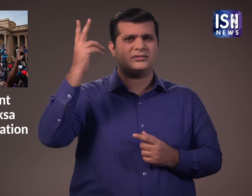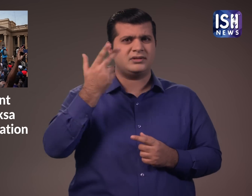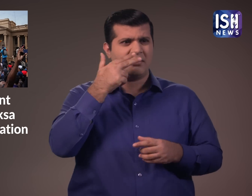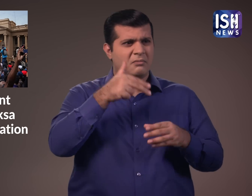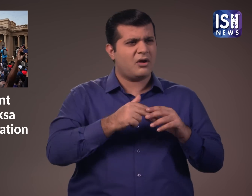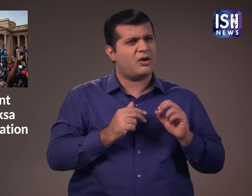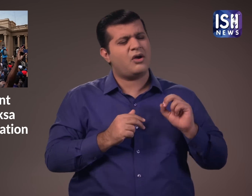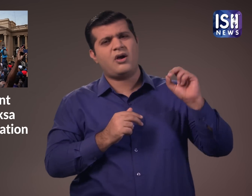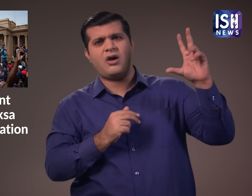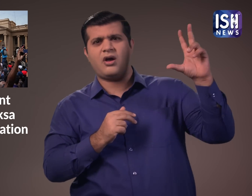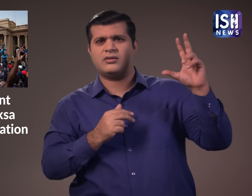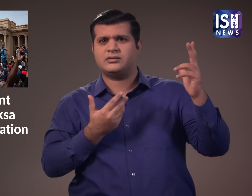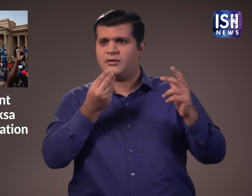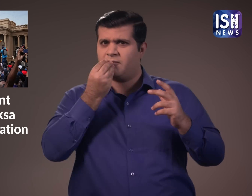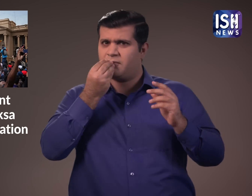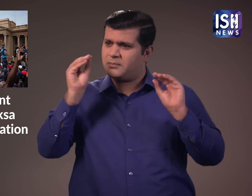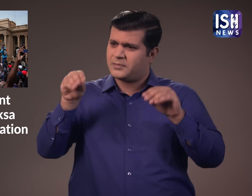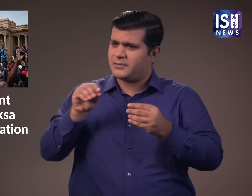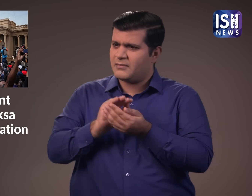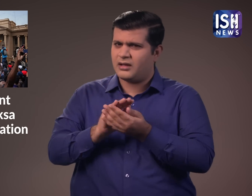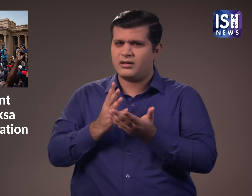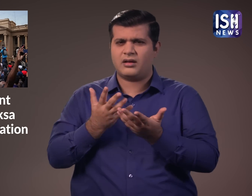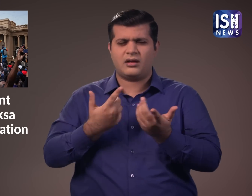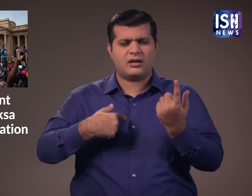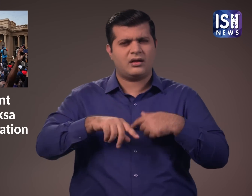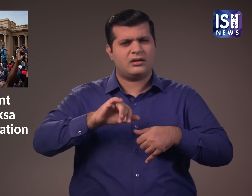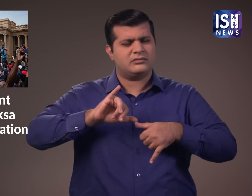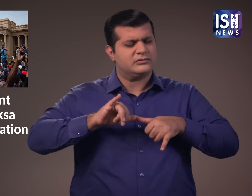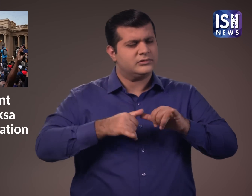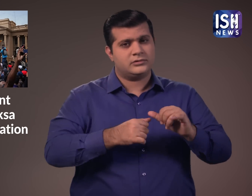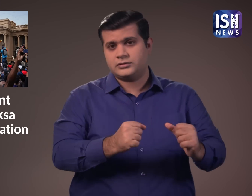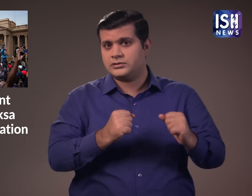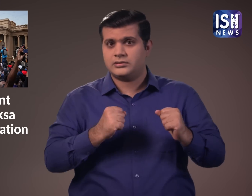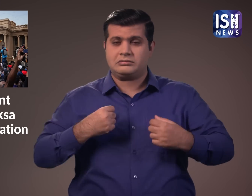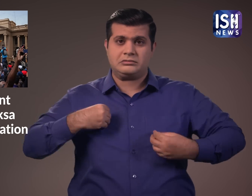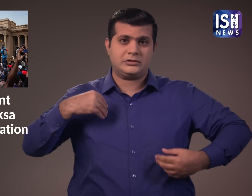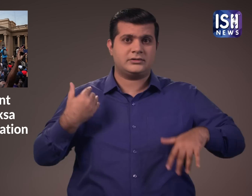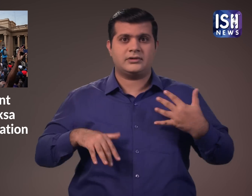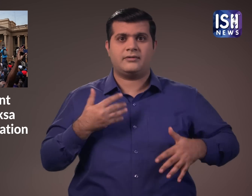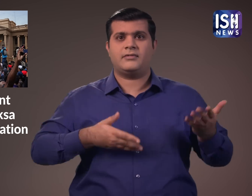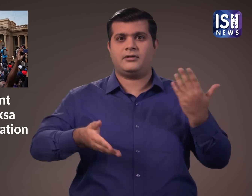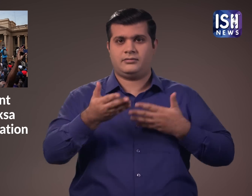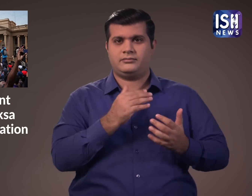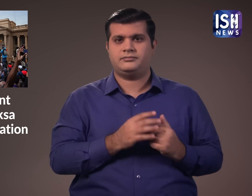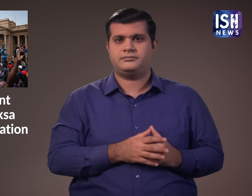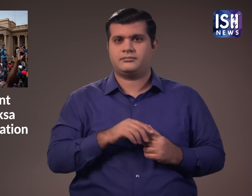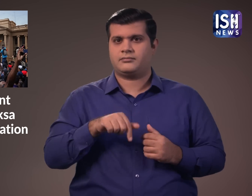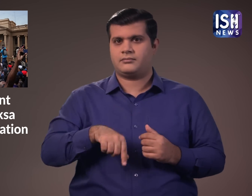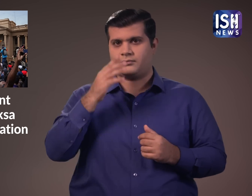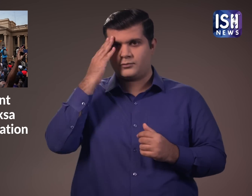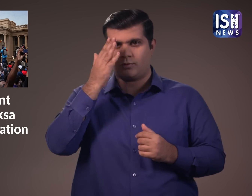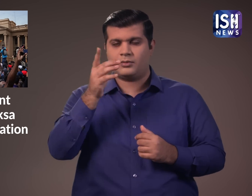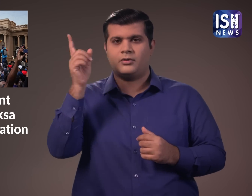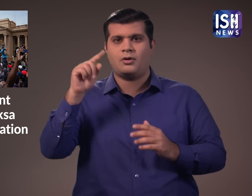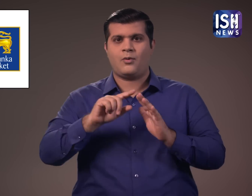पेट्रोल खतम हो चुका है, खाना महेंगा हो गया है, लोगों को परिशानी हो रही है श्री रंका में